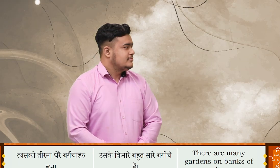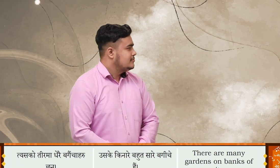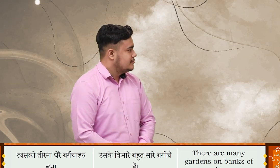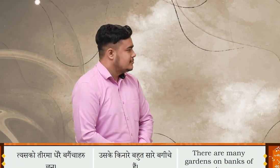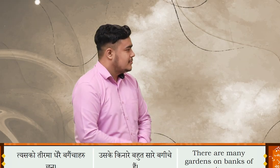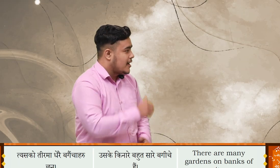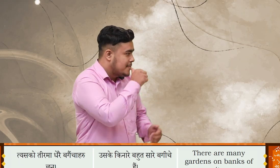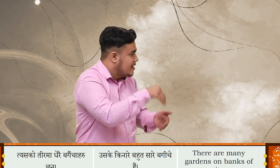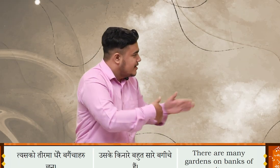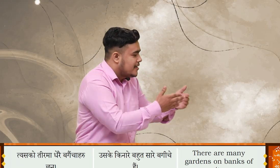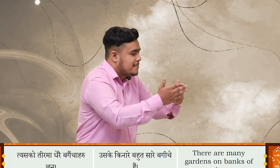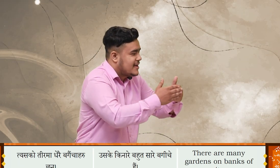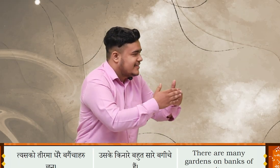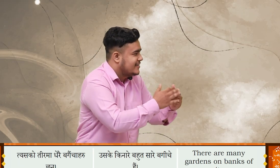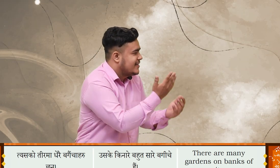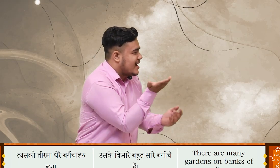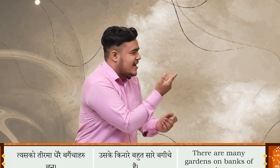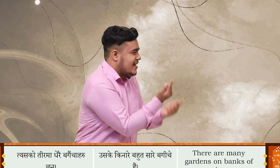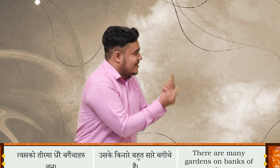तिसको तीर मा तेरे बगेचा हरू चन?